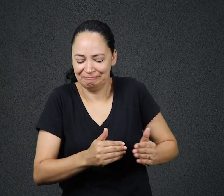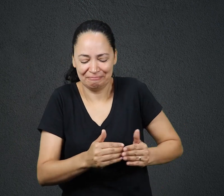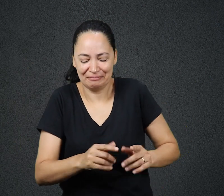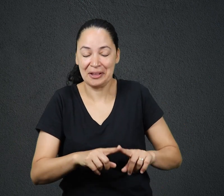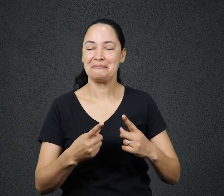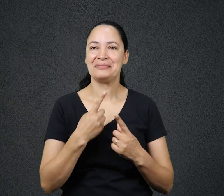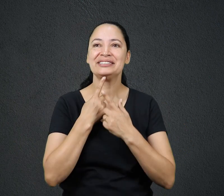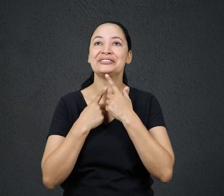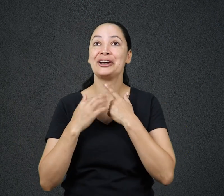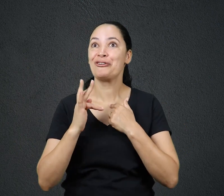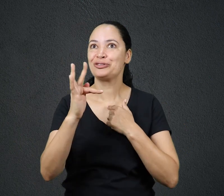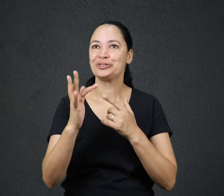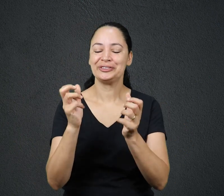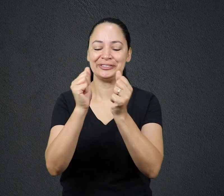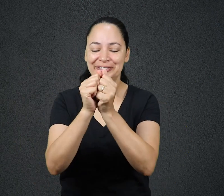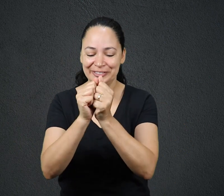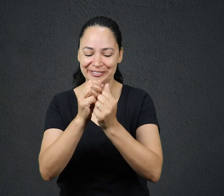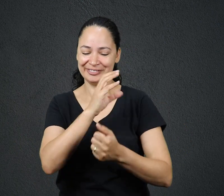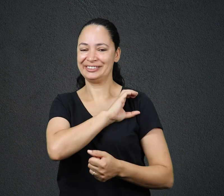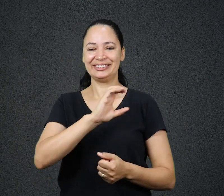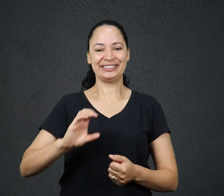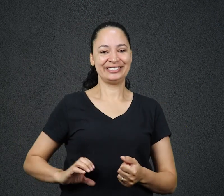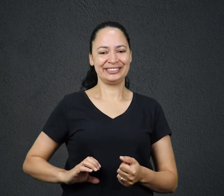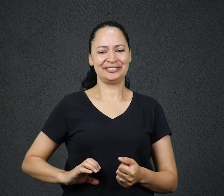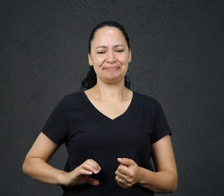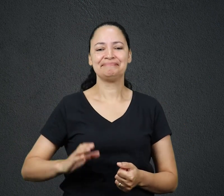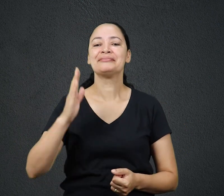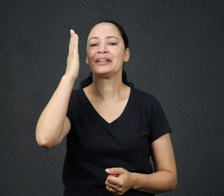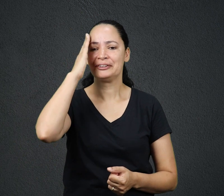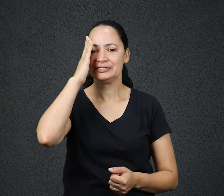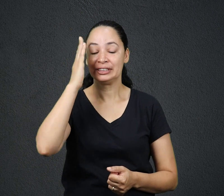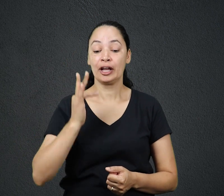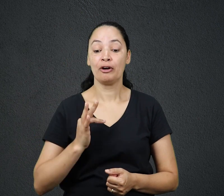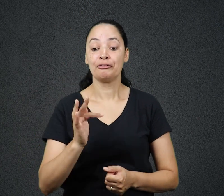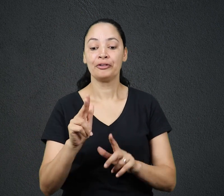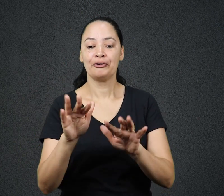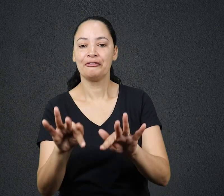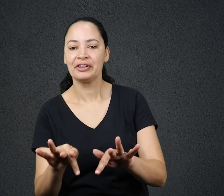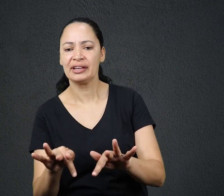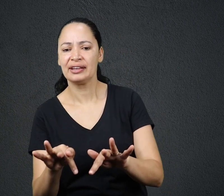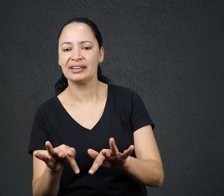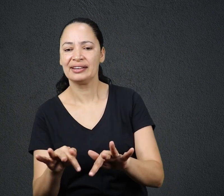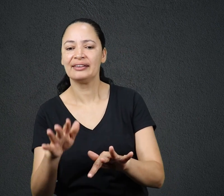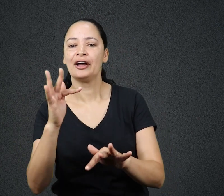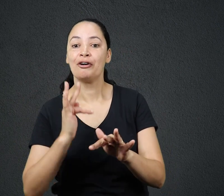junto de Cristo Sabia também que o fim que se aproximava lhe traria um lucro maior ainda depois